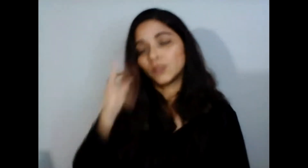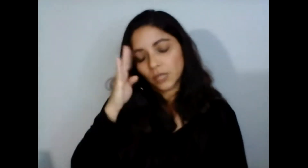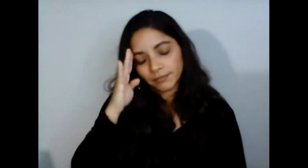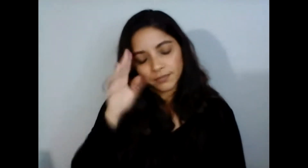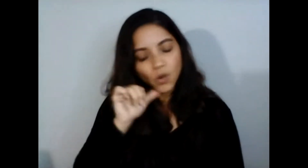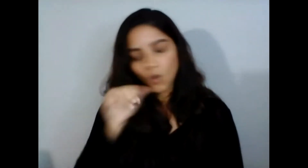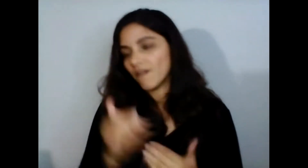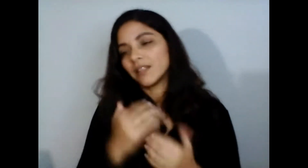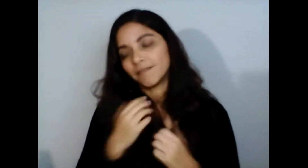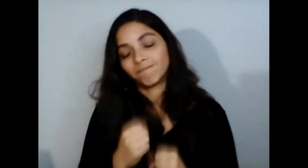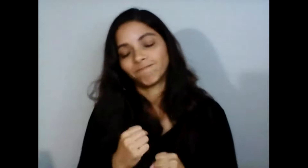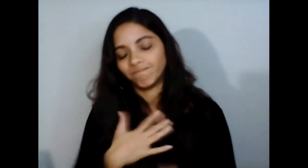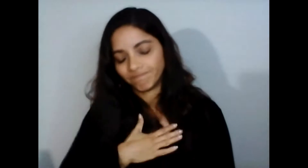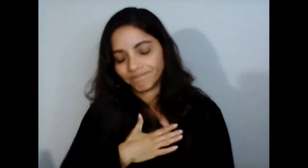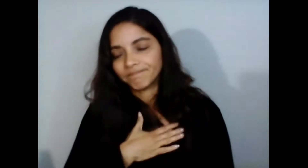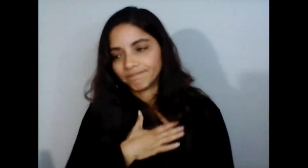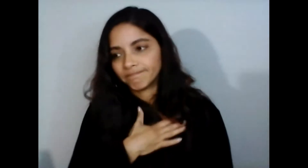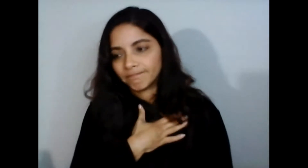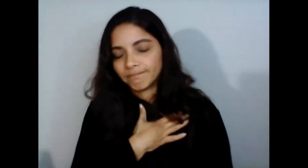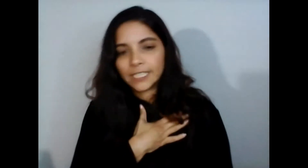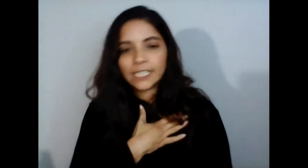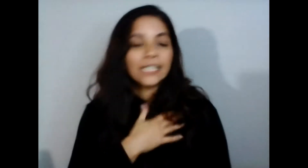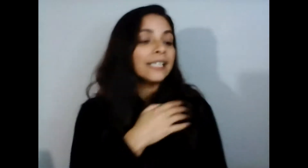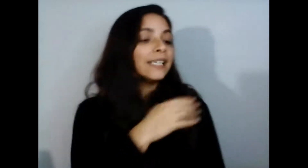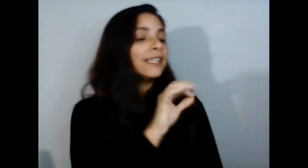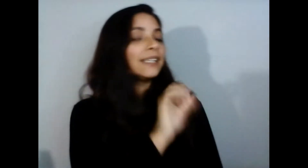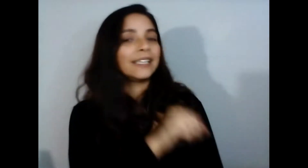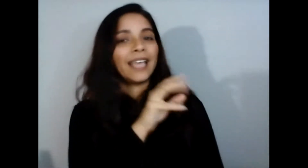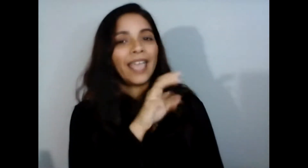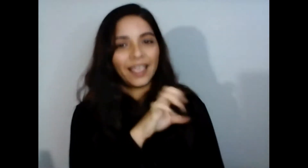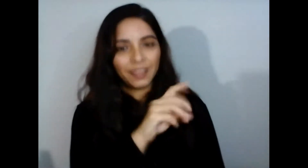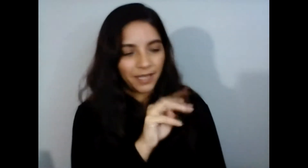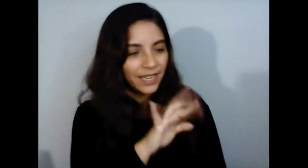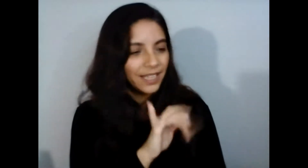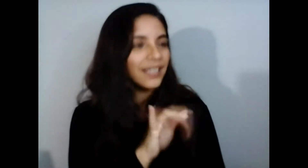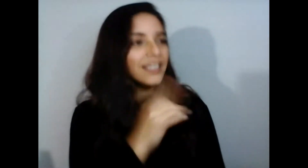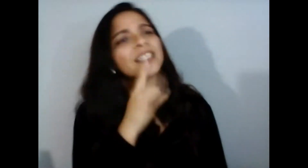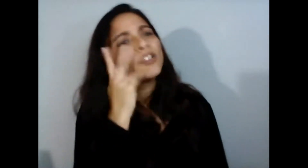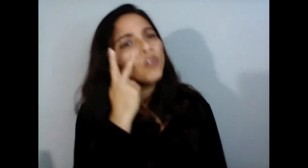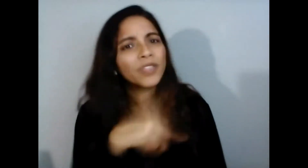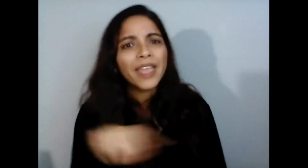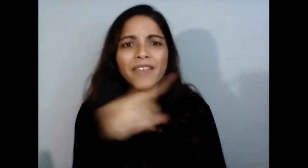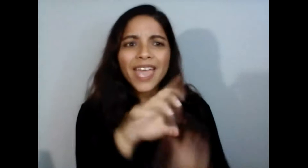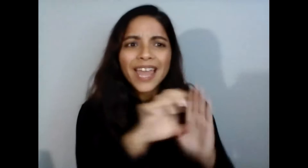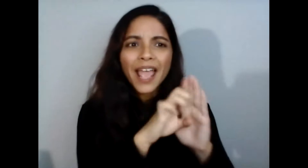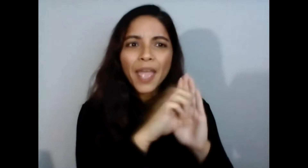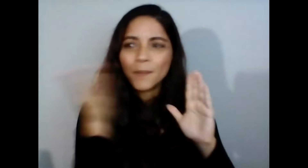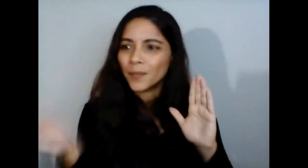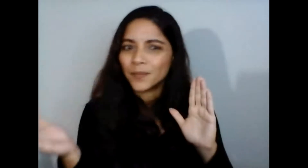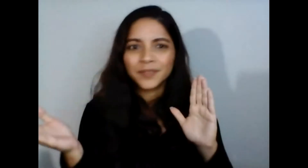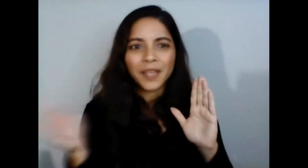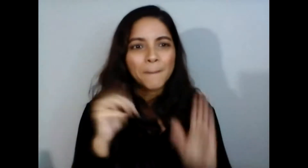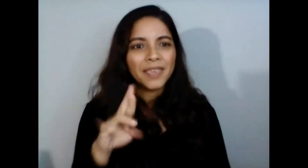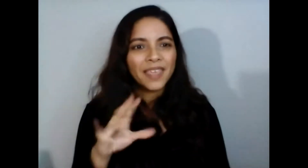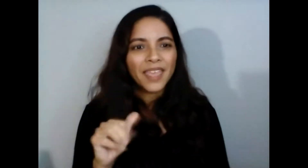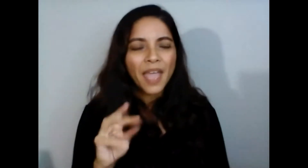y esa es tipo de líderes y liderazas así como ustedes es lo que queremos poder servir más directamente a través del